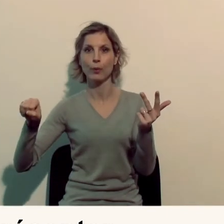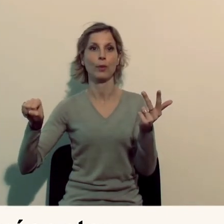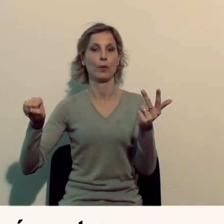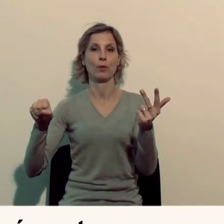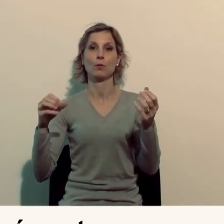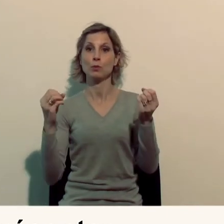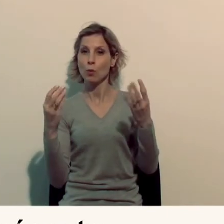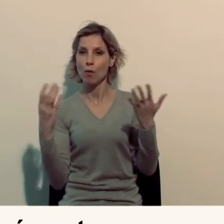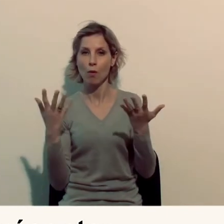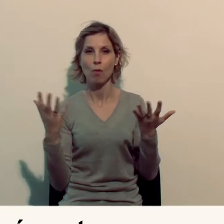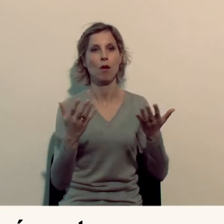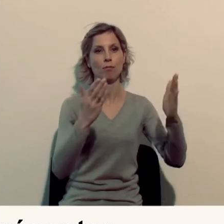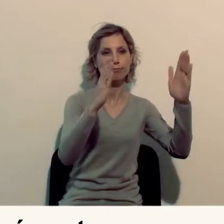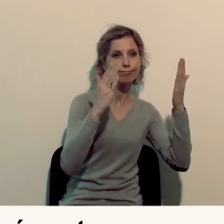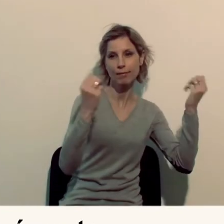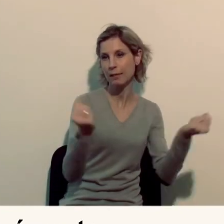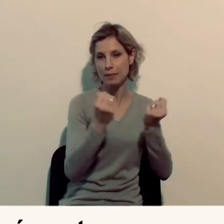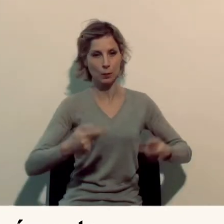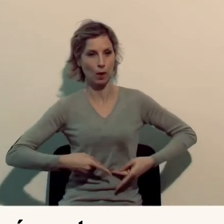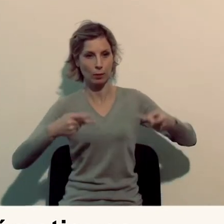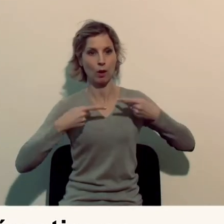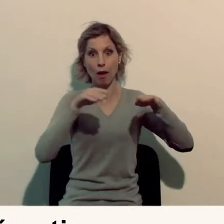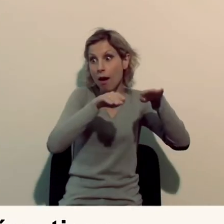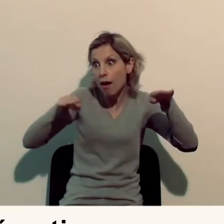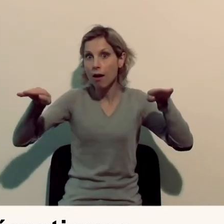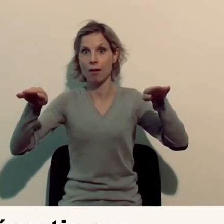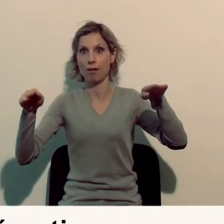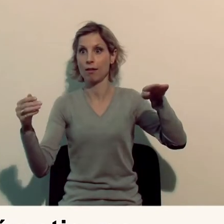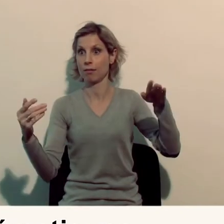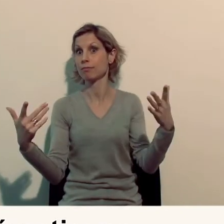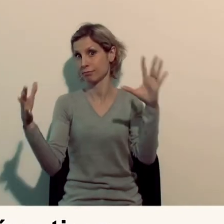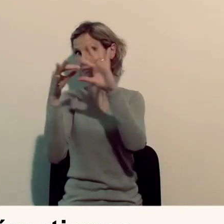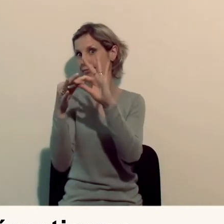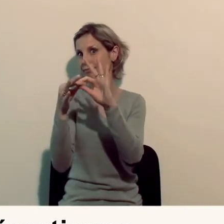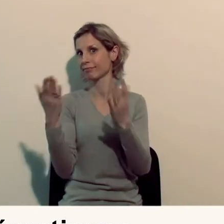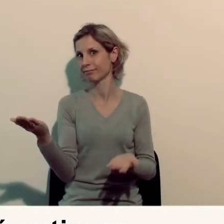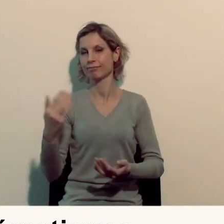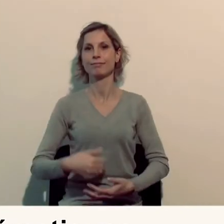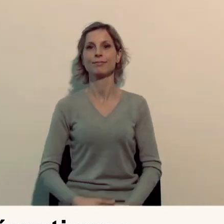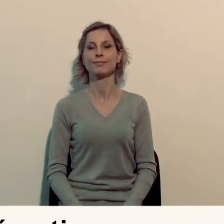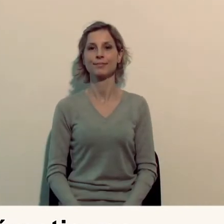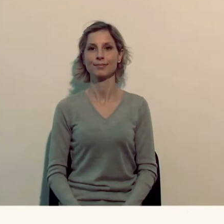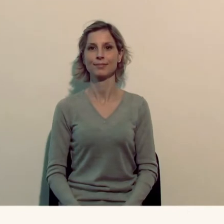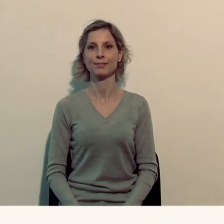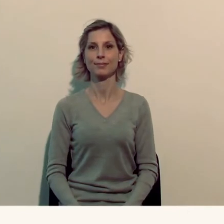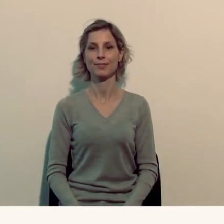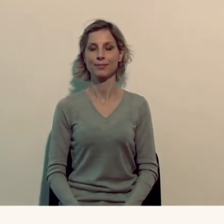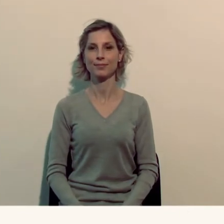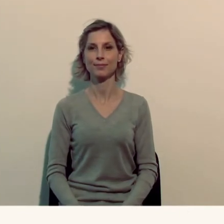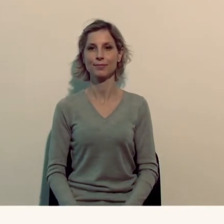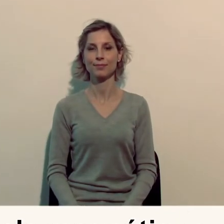qui peuvent ainsi présenter différentes conférences et animations en lien avec leurs thématiques d'exposition et leurs activités.